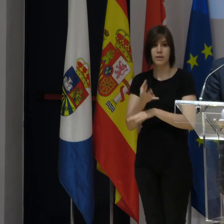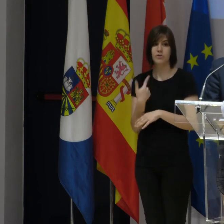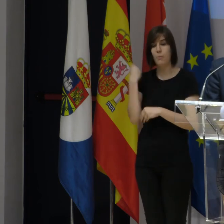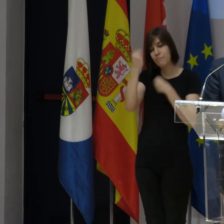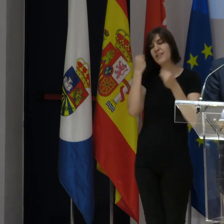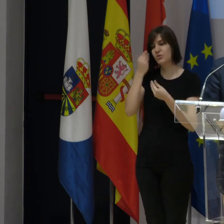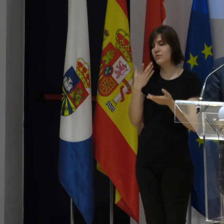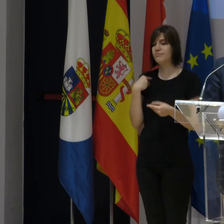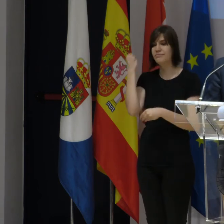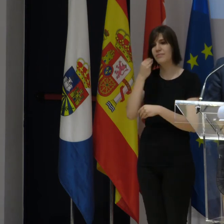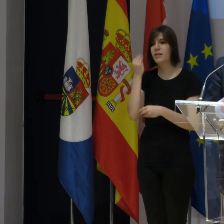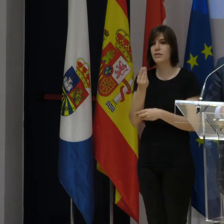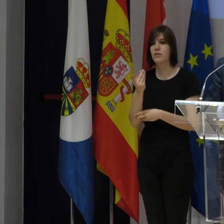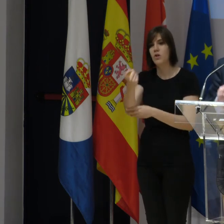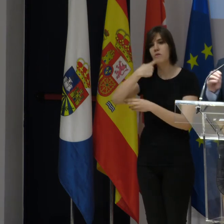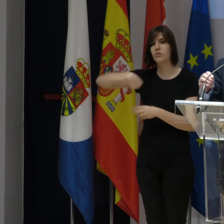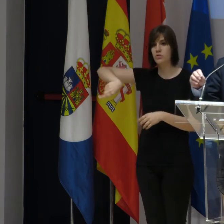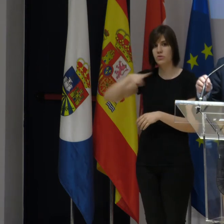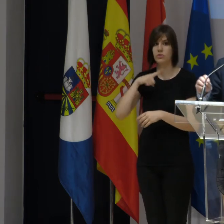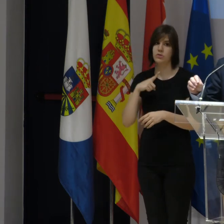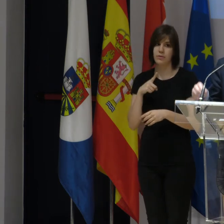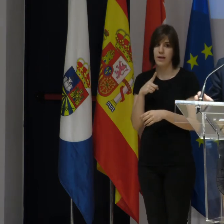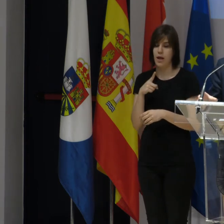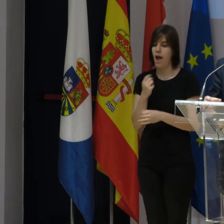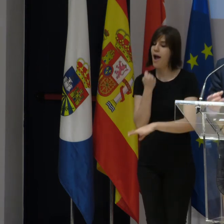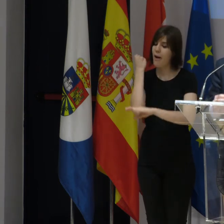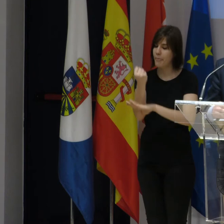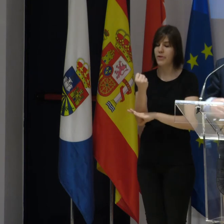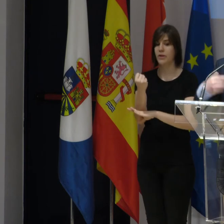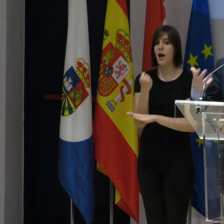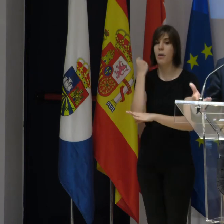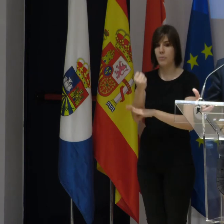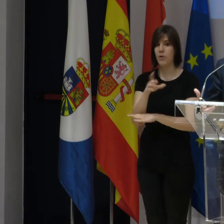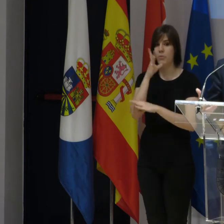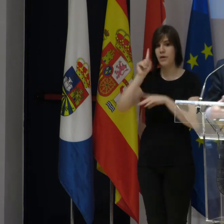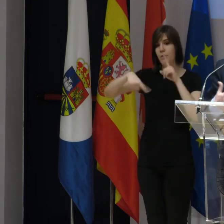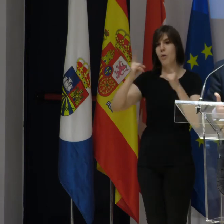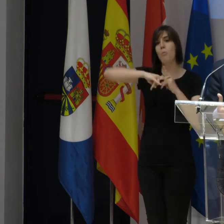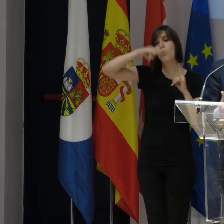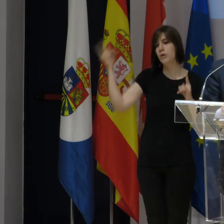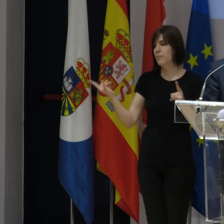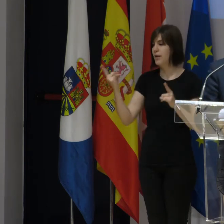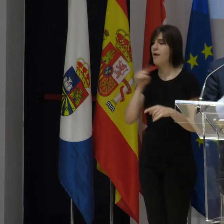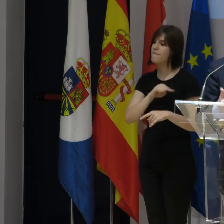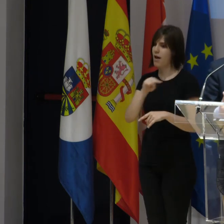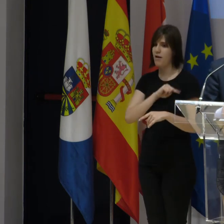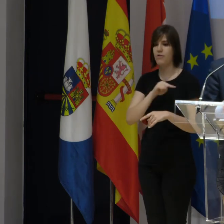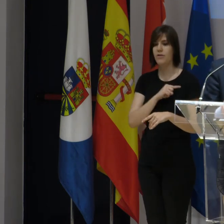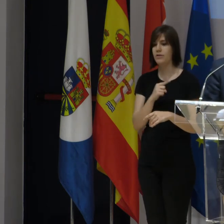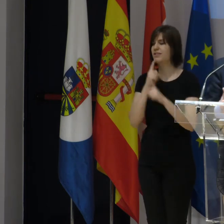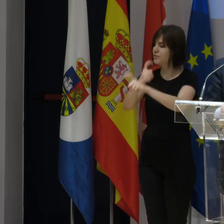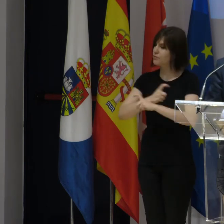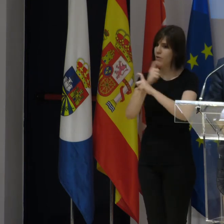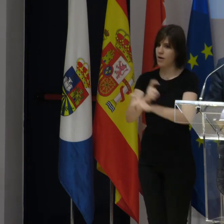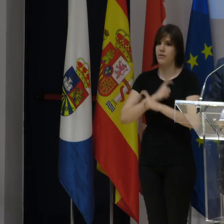yo creo que es ahí donde tenemos que prestar ese pequeño apoyo, porque ese apoyo viene multiplicado luego en valor, en dedicación, en